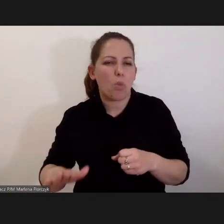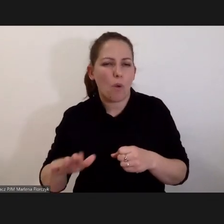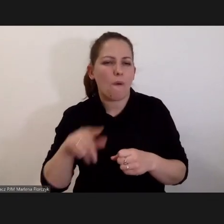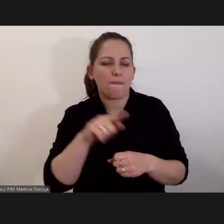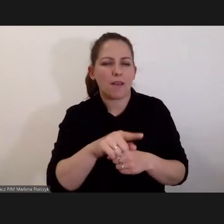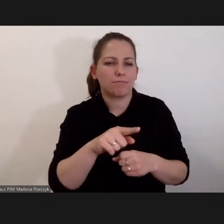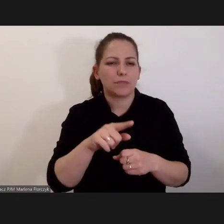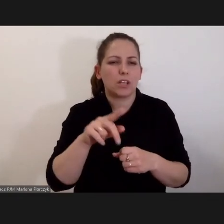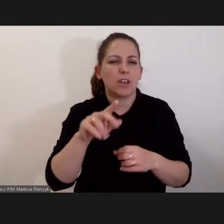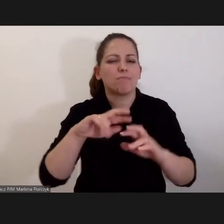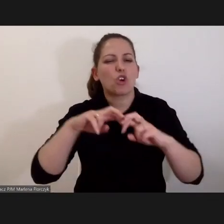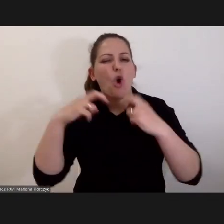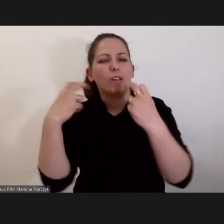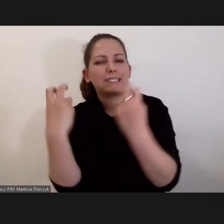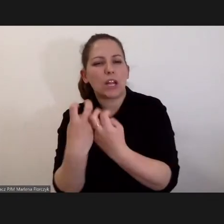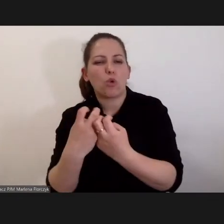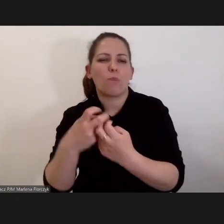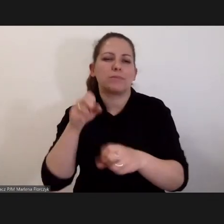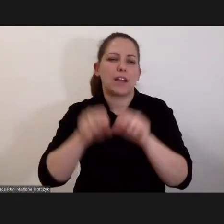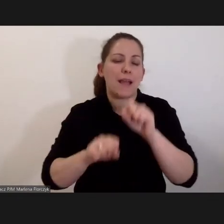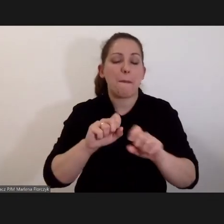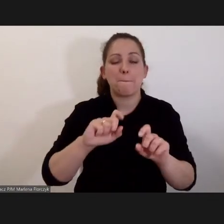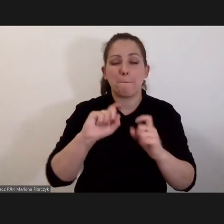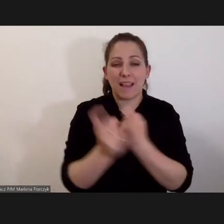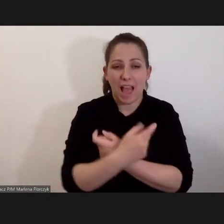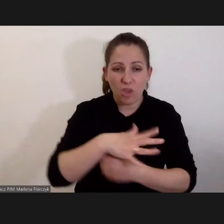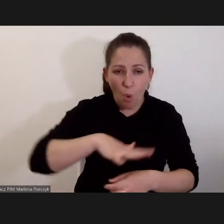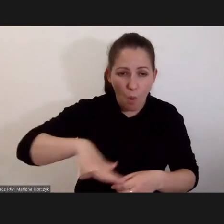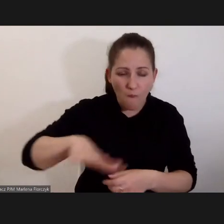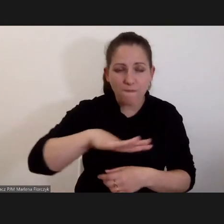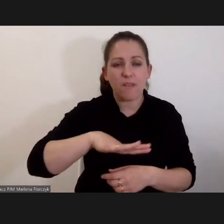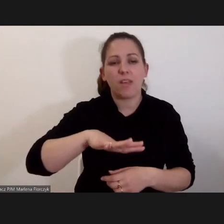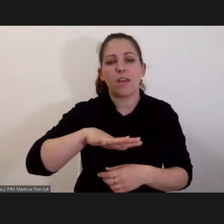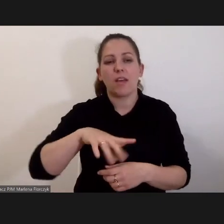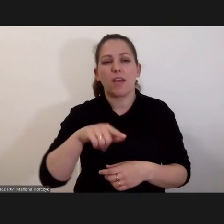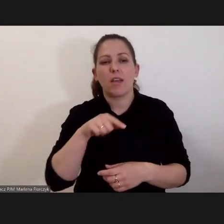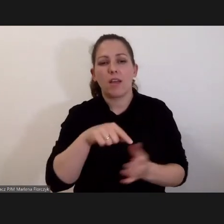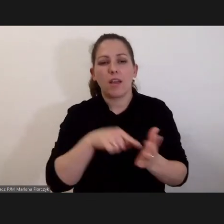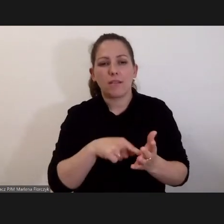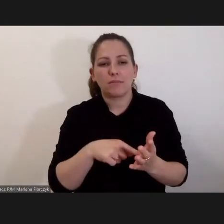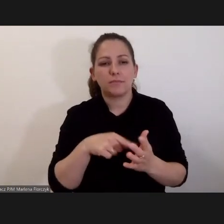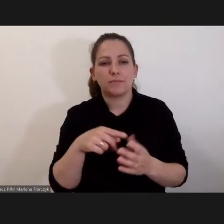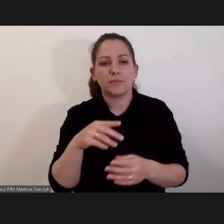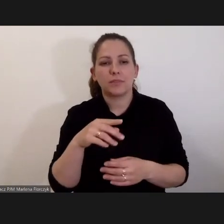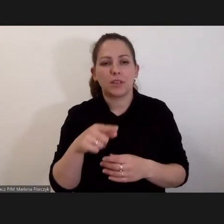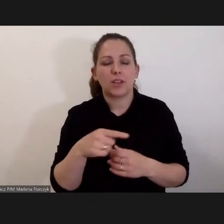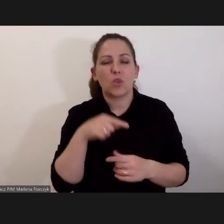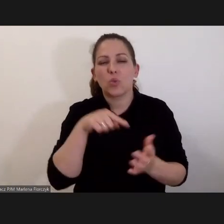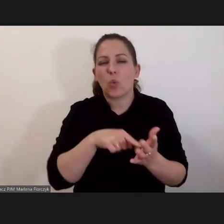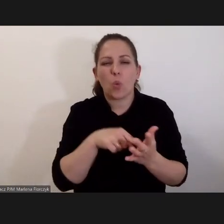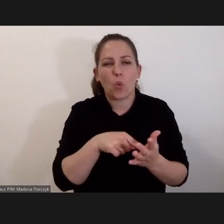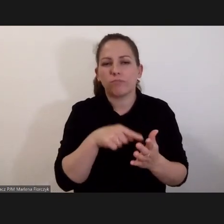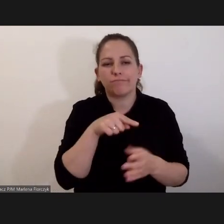międzynarodowego koncylium sędziów, udziałem również sędziów krajowych, które mogłyby o tym orzekać, ale to zresztą szerza projektów. Także tutaj